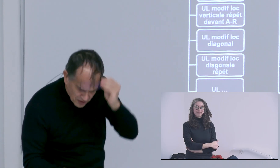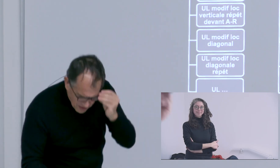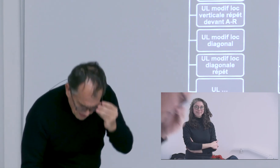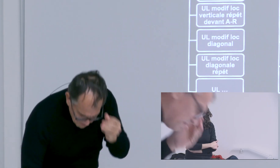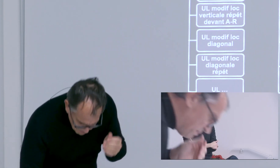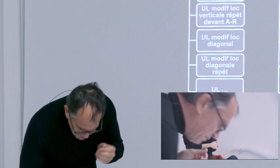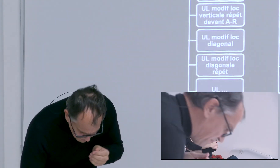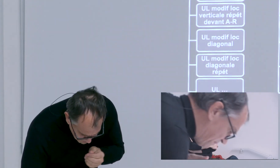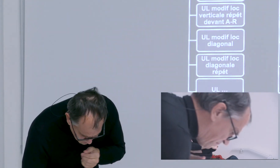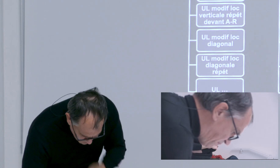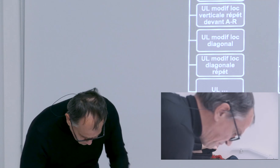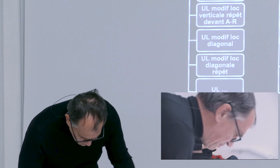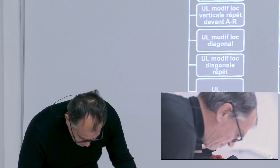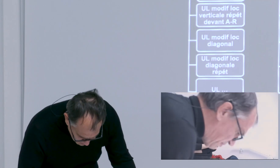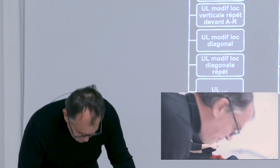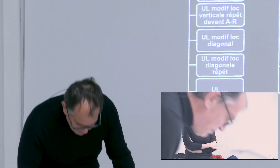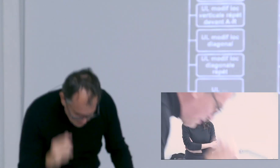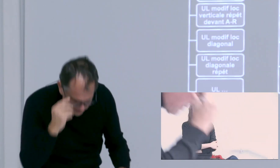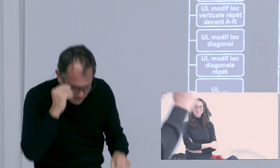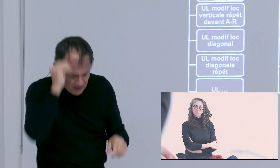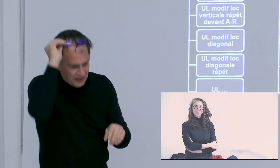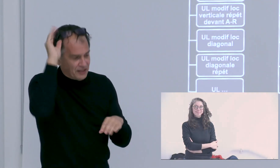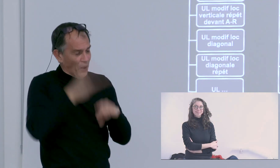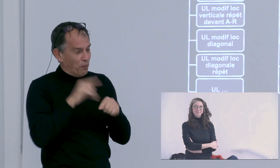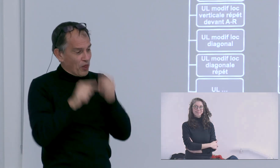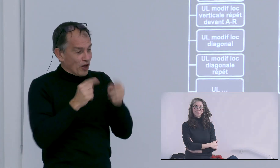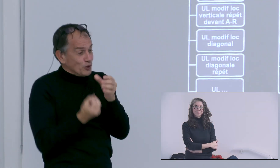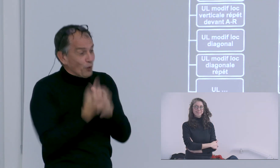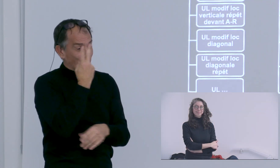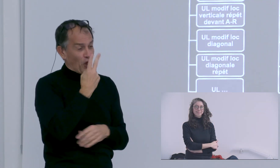ce qui a été déjà dit par d'autres auteurs